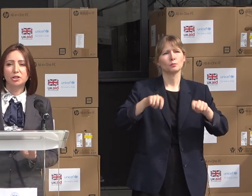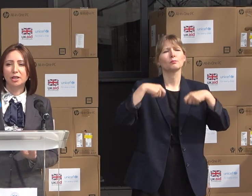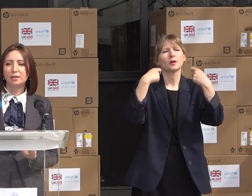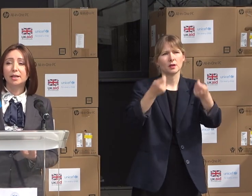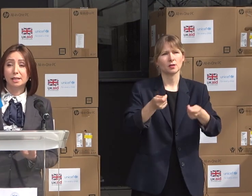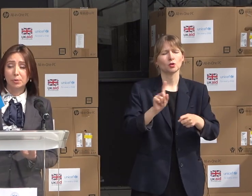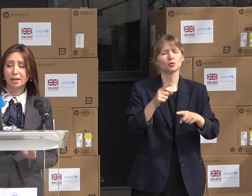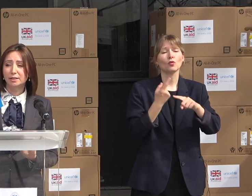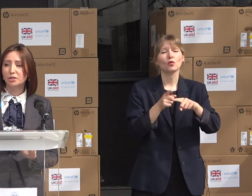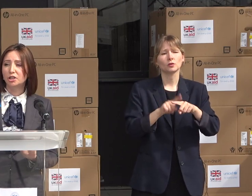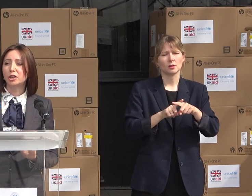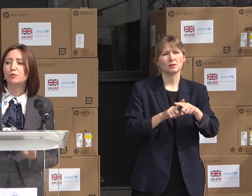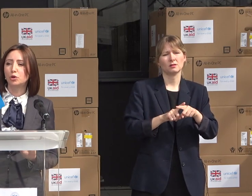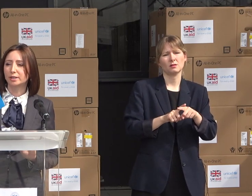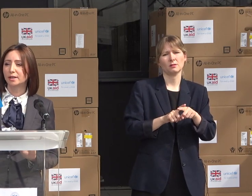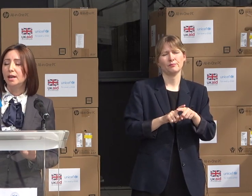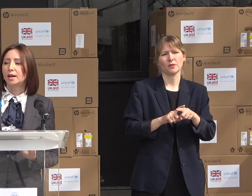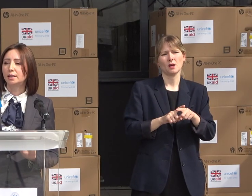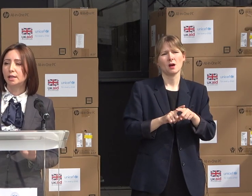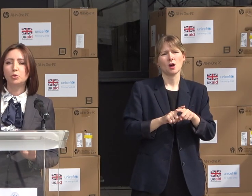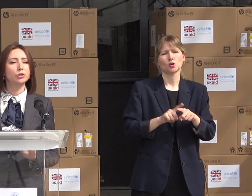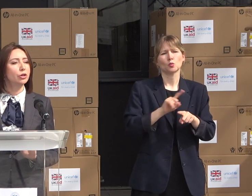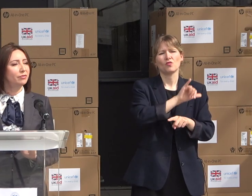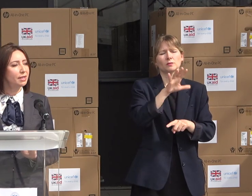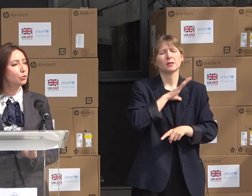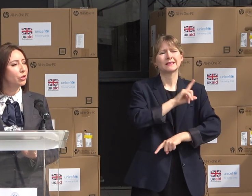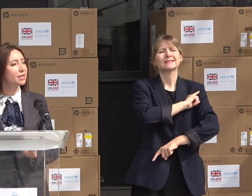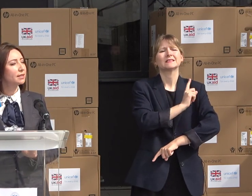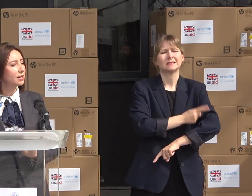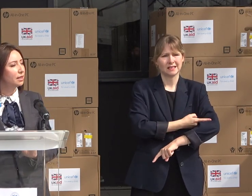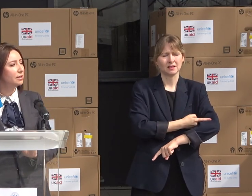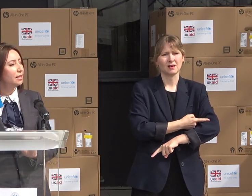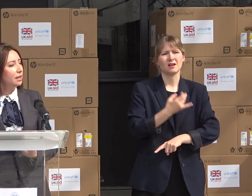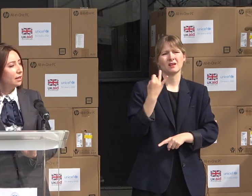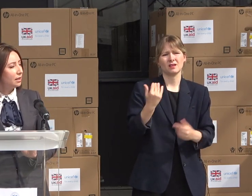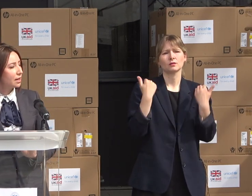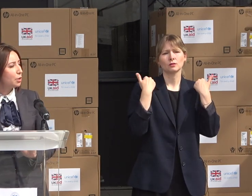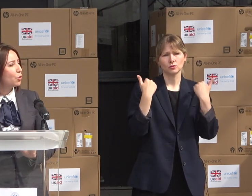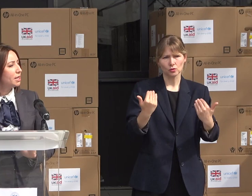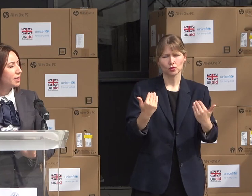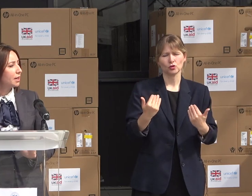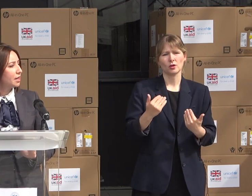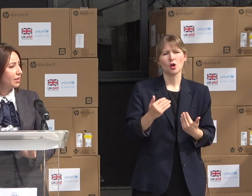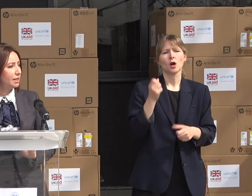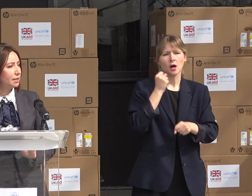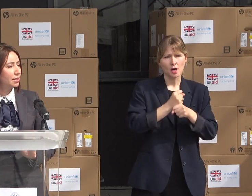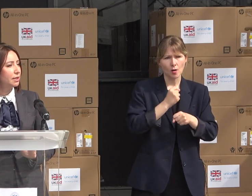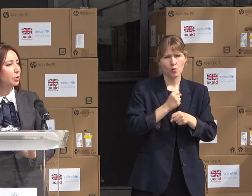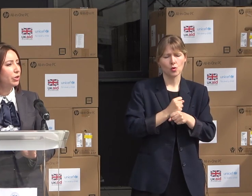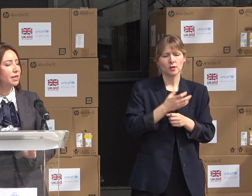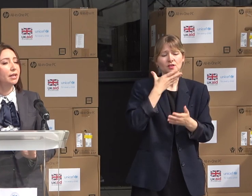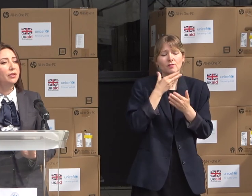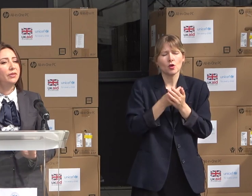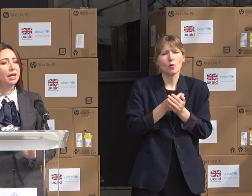acel respect și acea forță care trebuie să o aveți dumneavoastră în anile din care veniți.